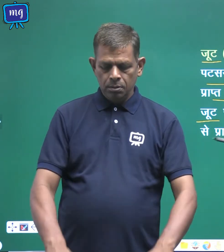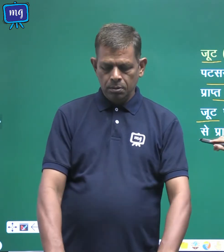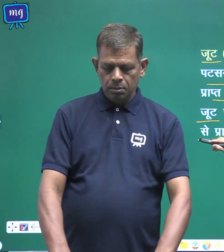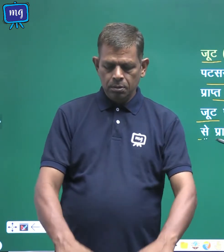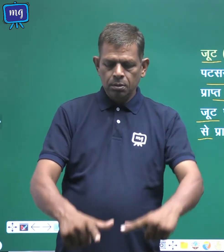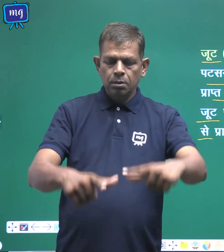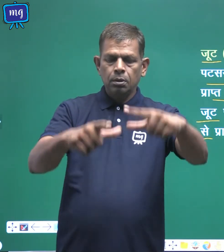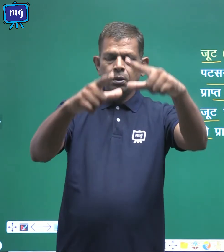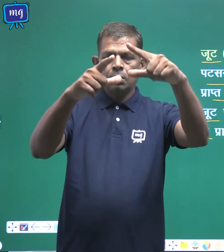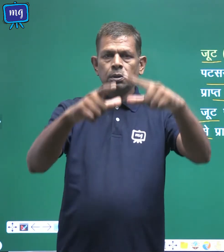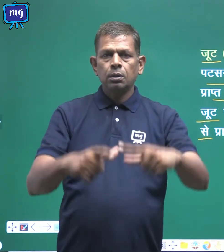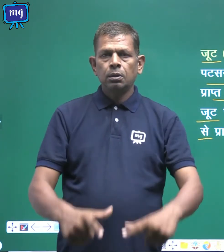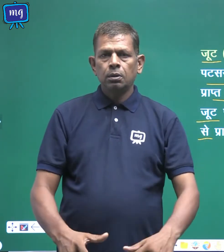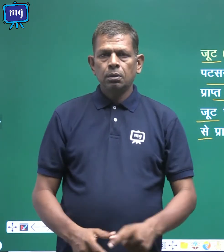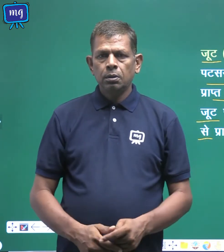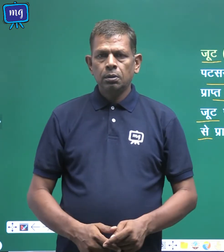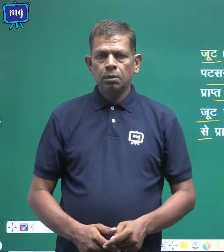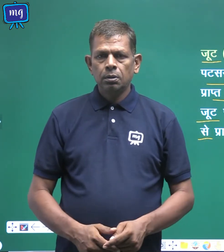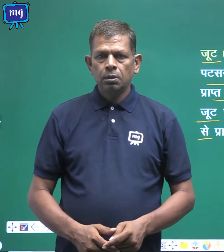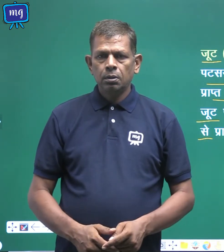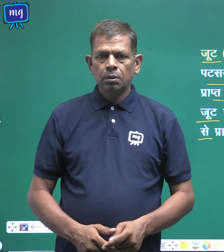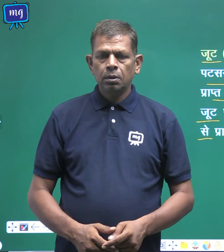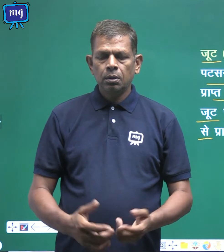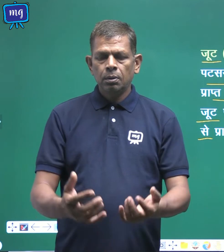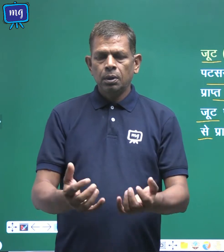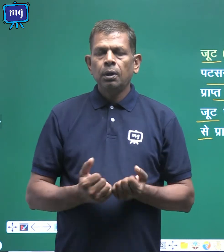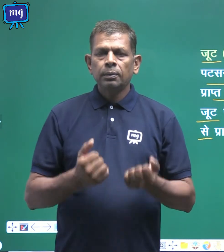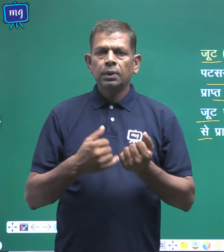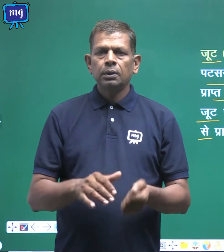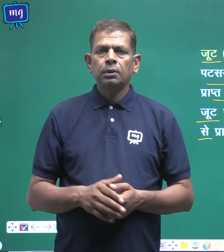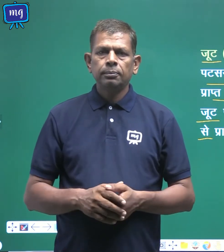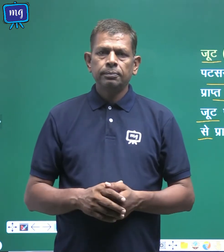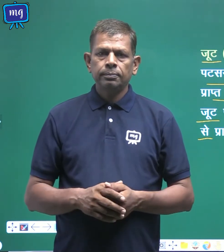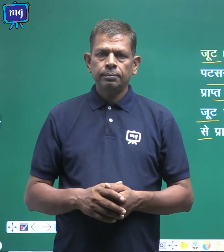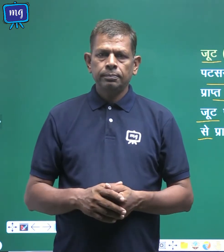प्राप्त किया जाता है